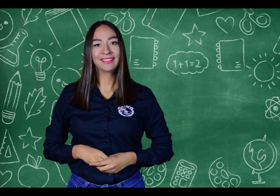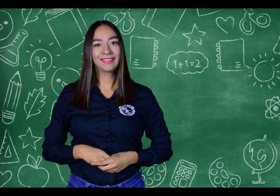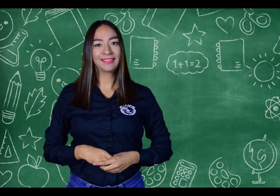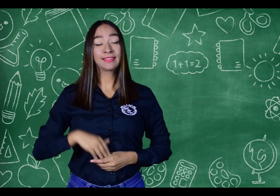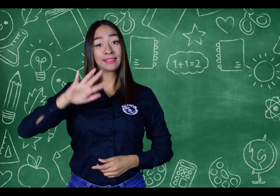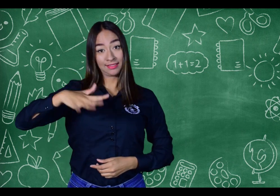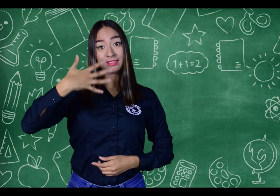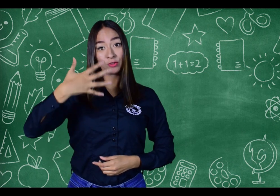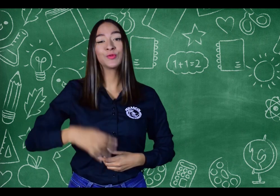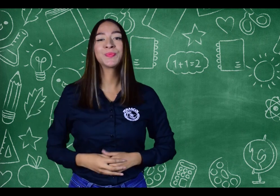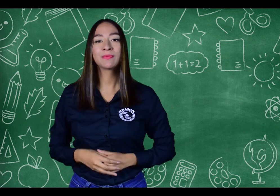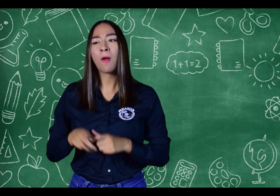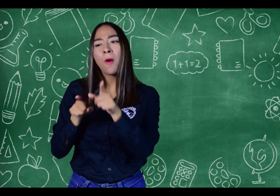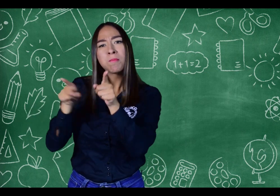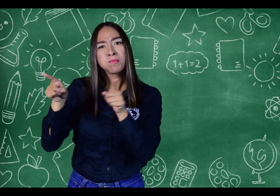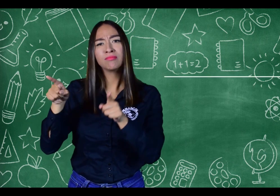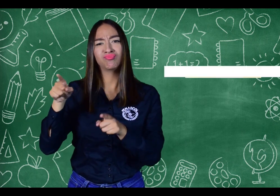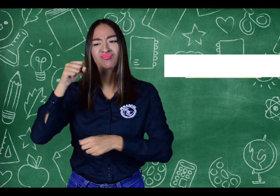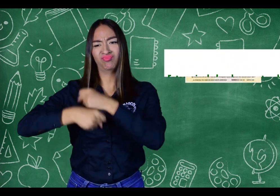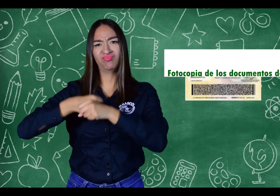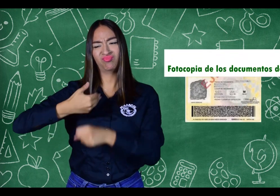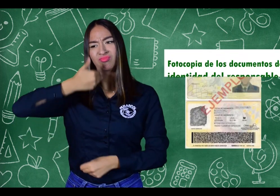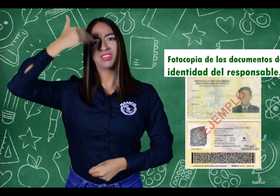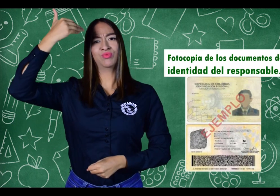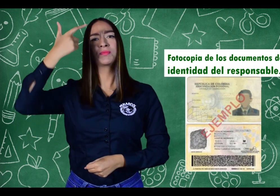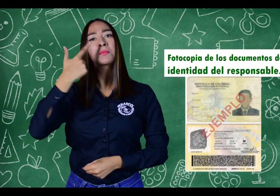5º Fotocopia de los documentos de identidad del responsable